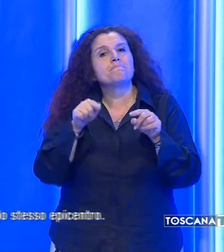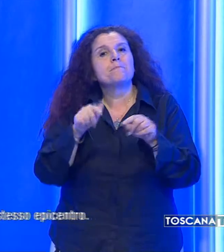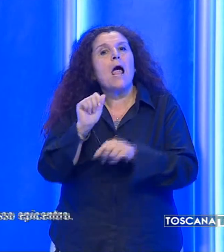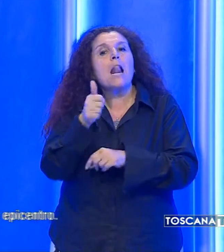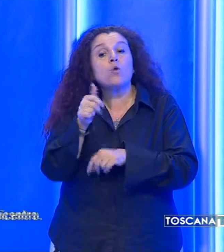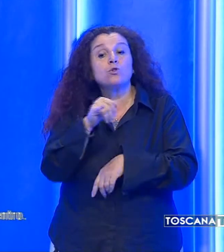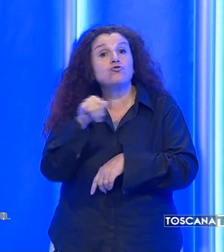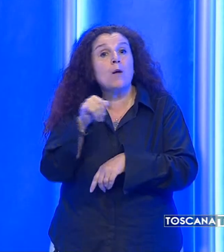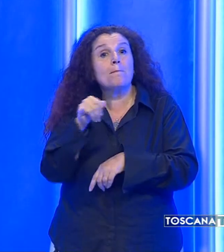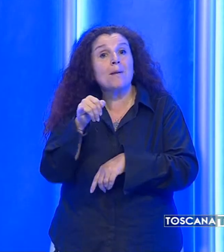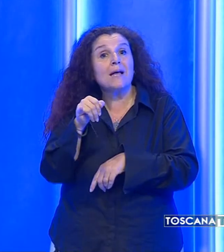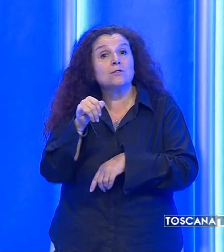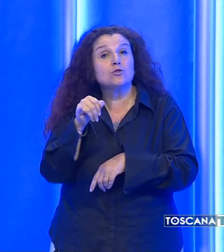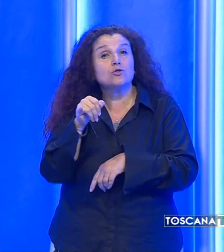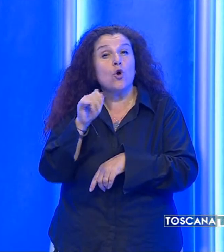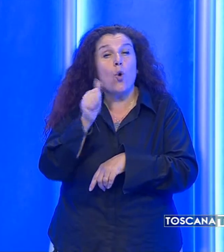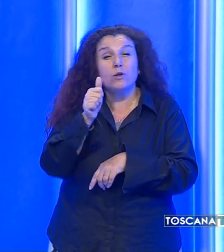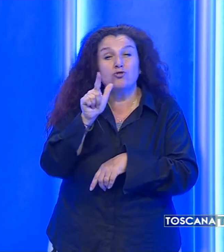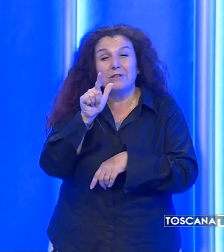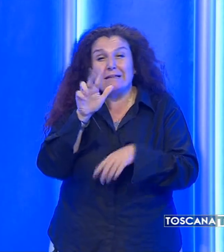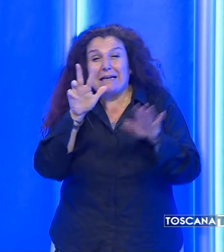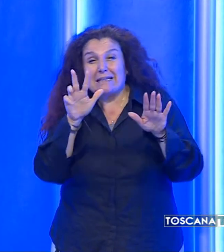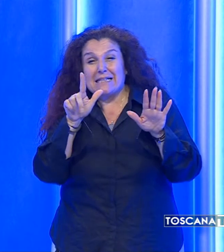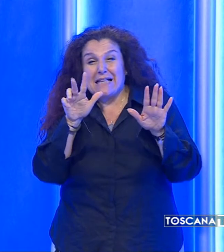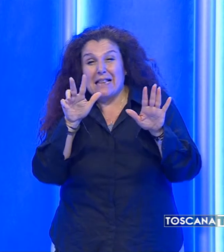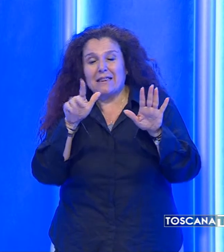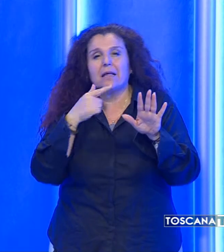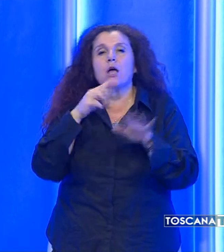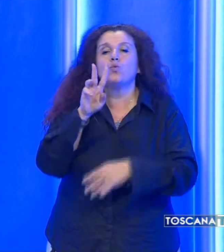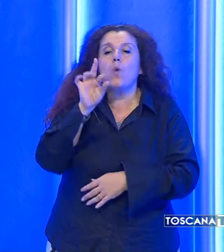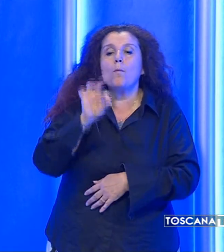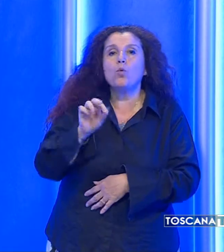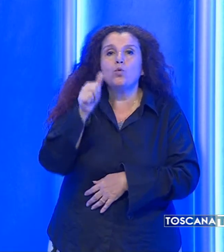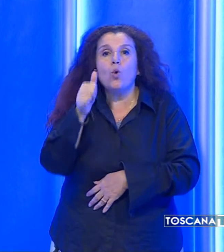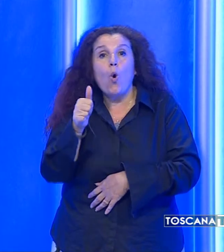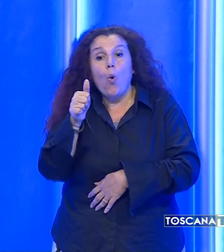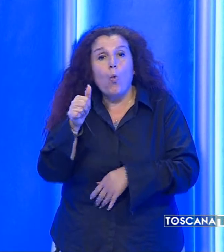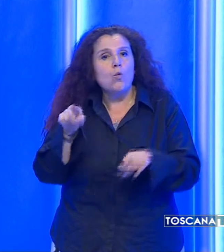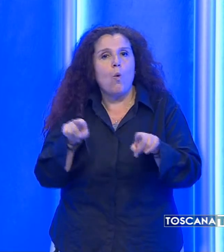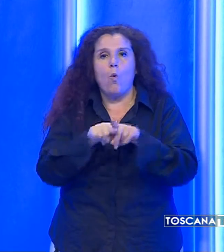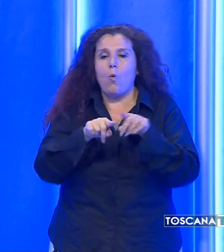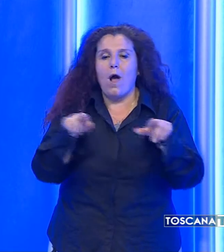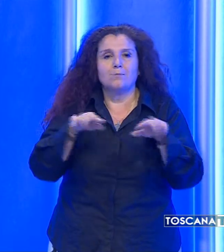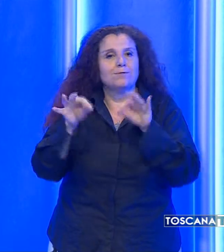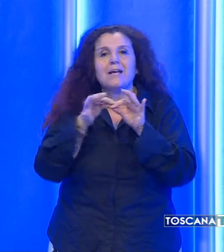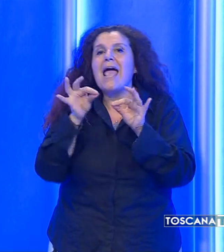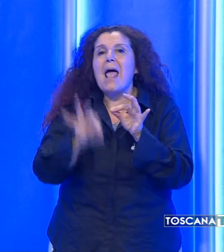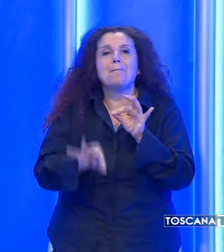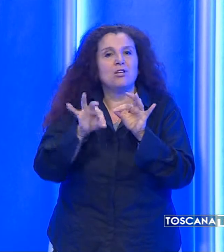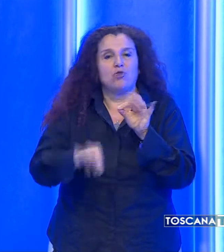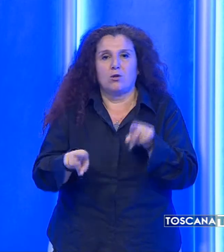11.37, ne è seguita un'altra di magnitudo 2.1 con lo stesso epicentro.